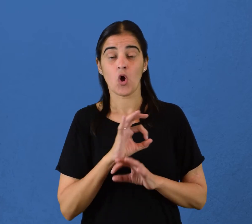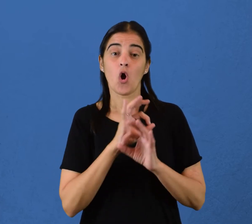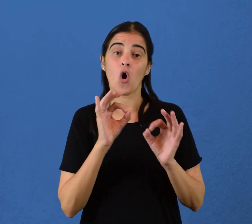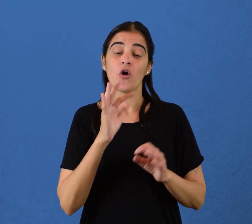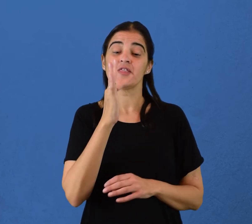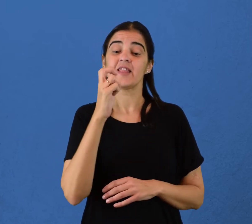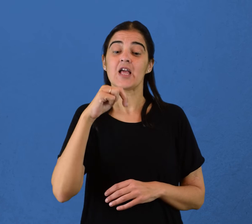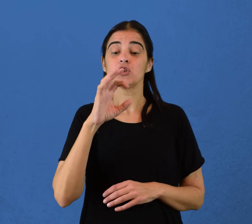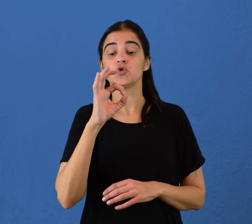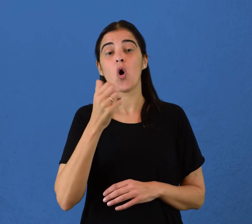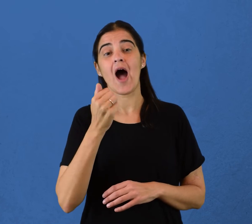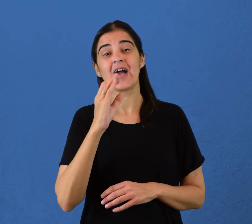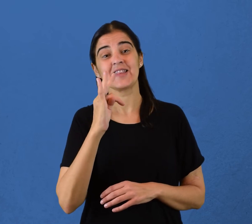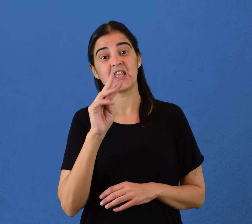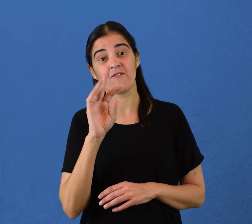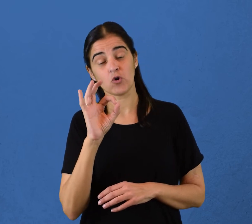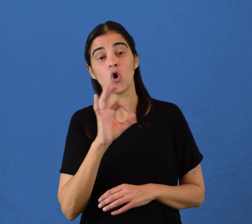Tensoactivos o surfactantes.